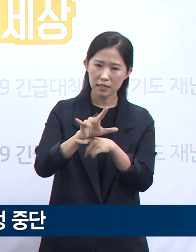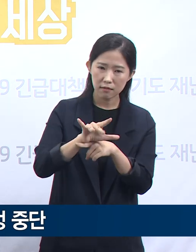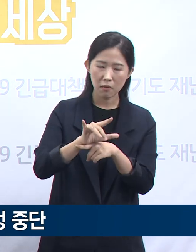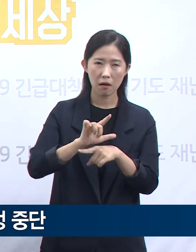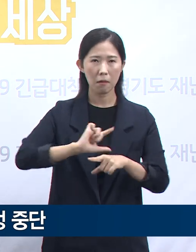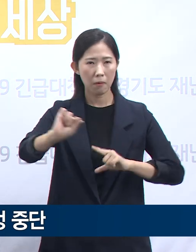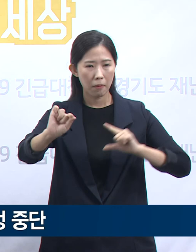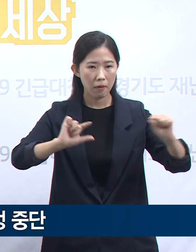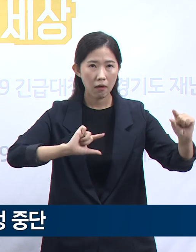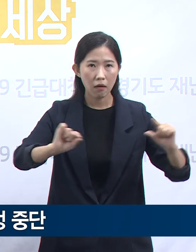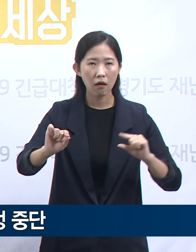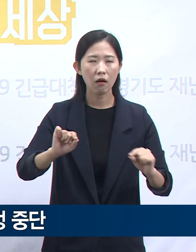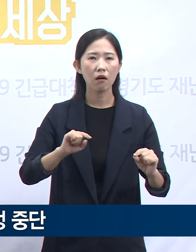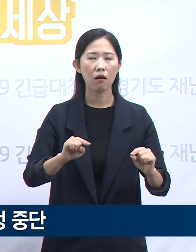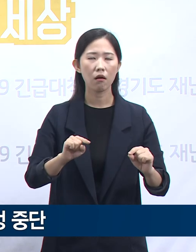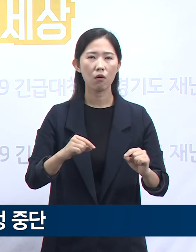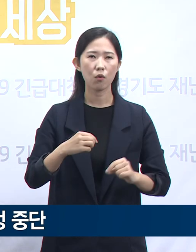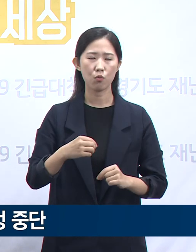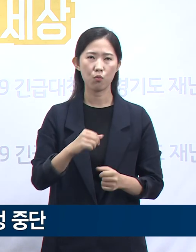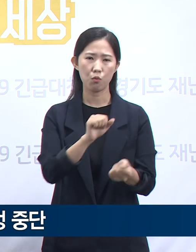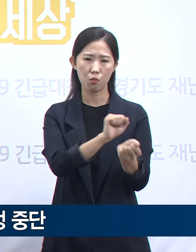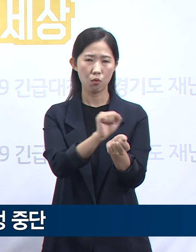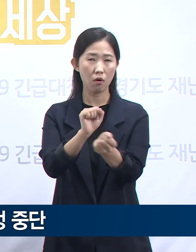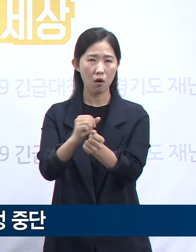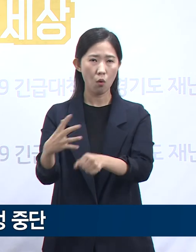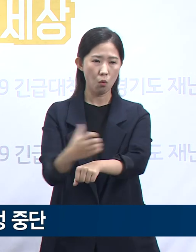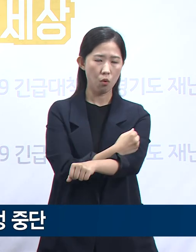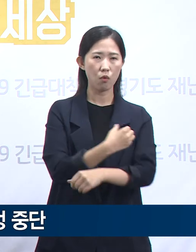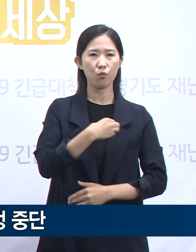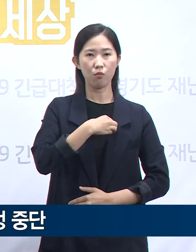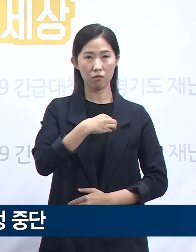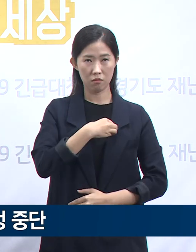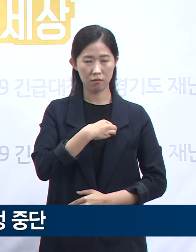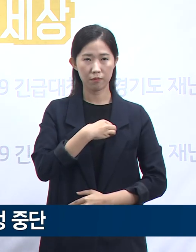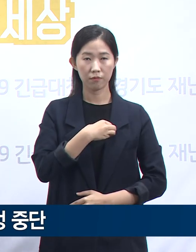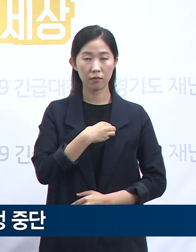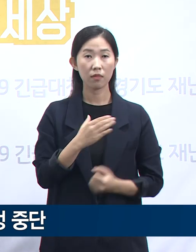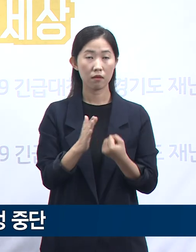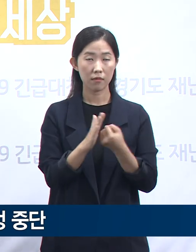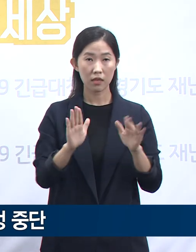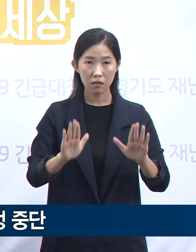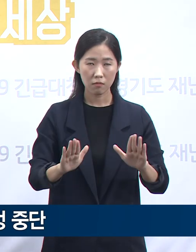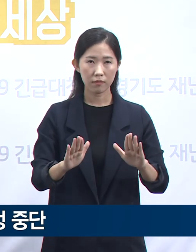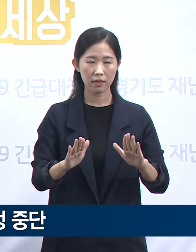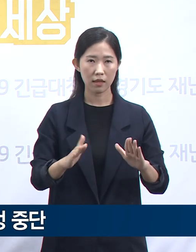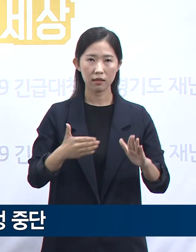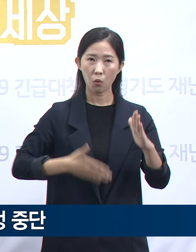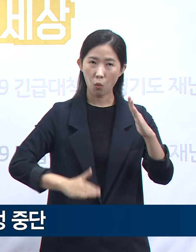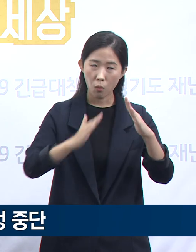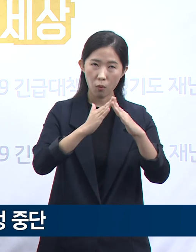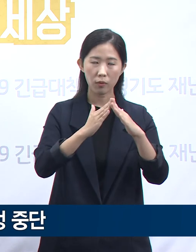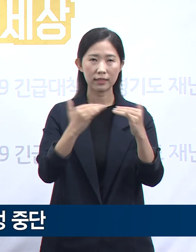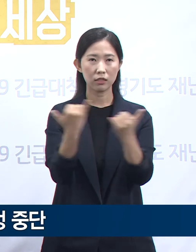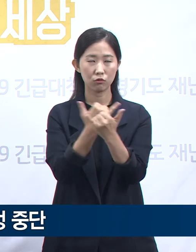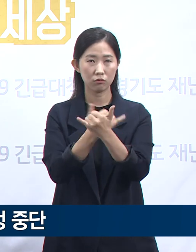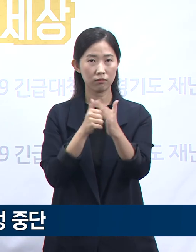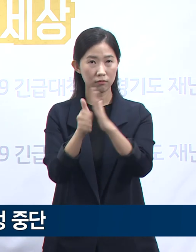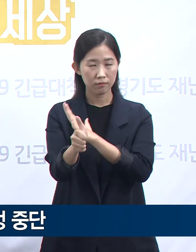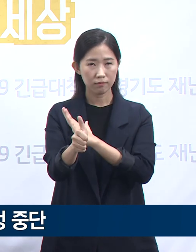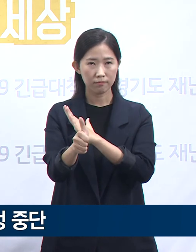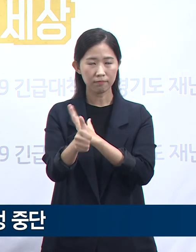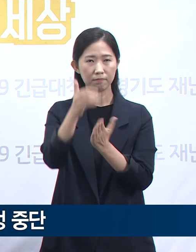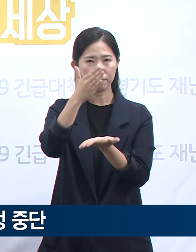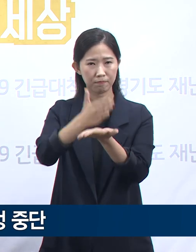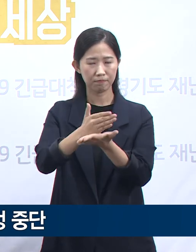이번 추석에는 가급적 고향과 친지 방문을 자제해 주시고 모힘, 여행 등도 연기하거나 취소해 주시길 간곡히